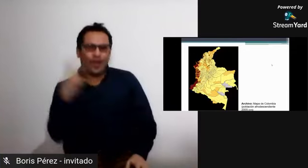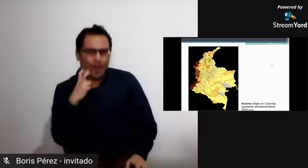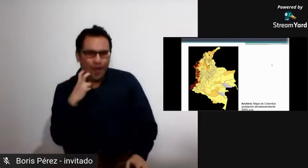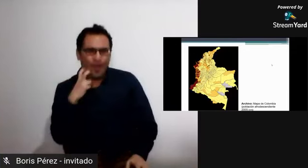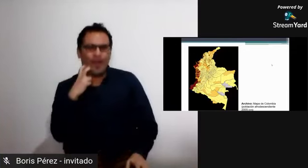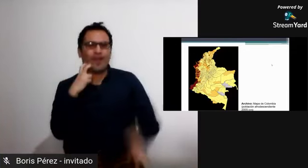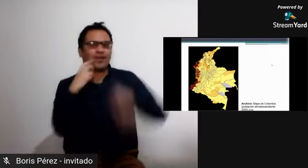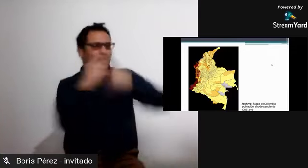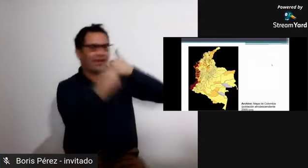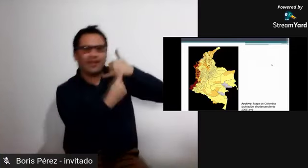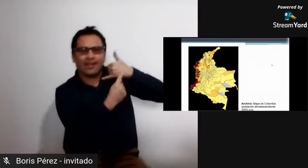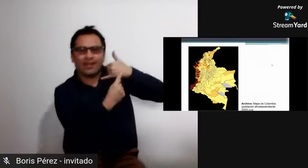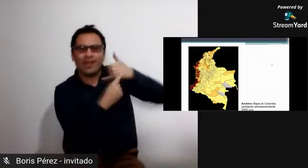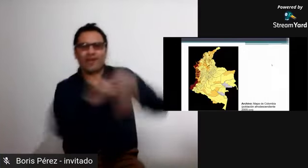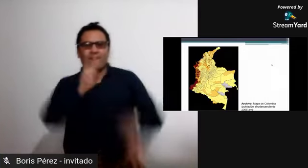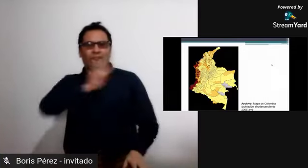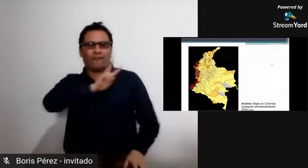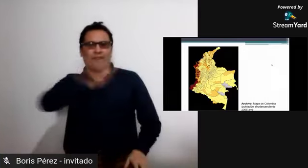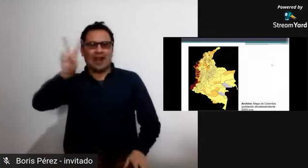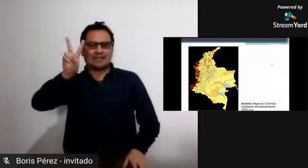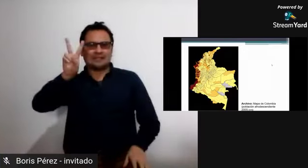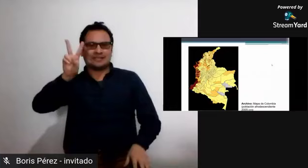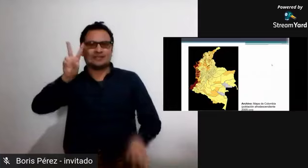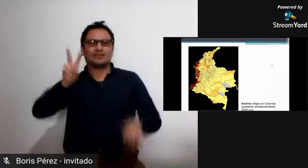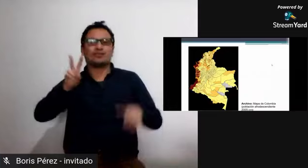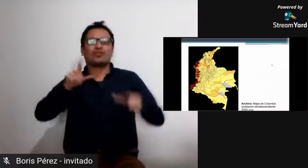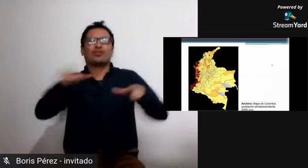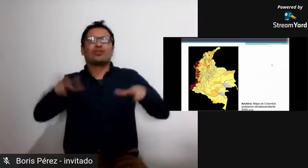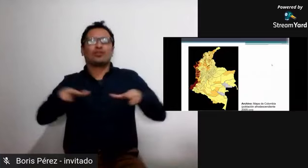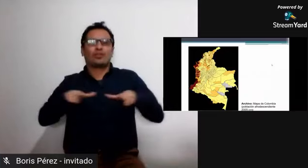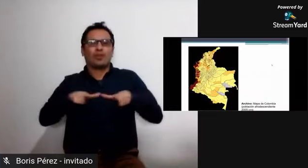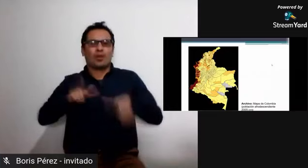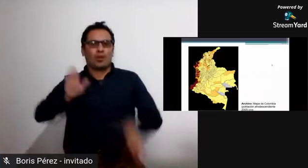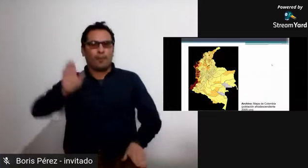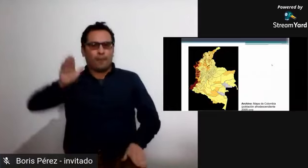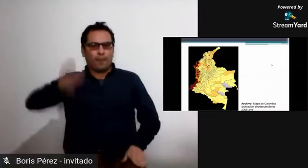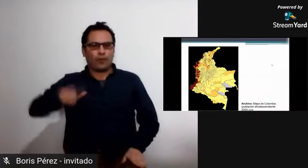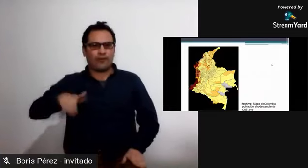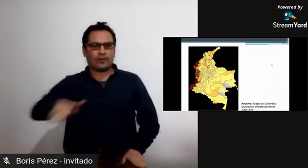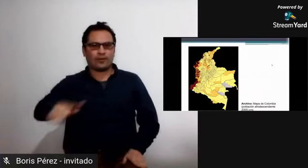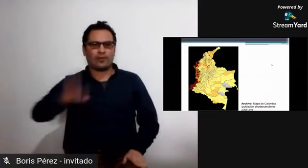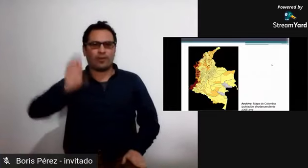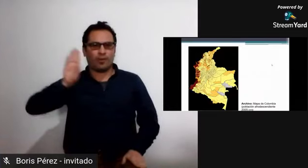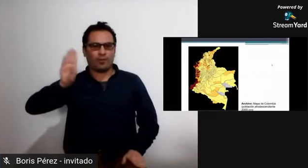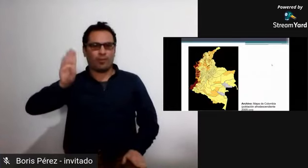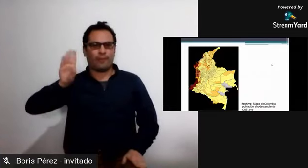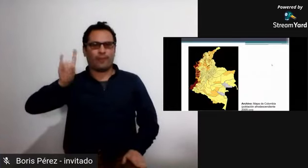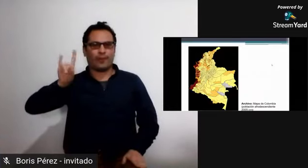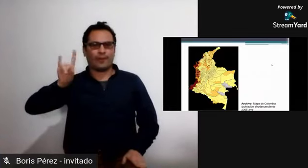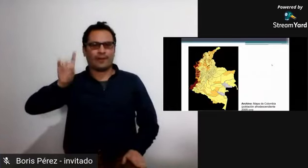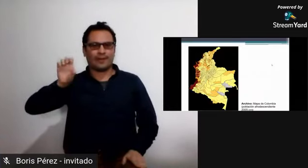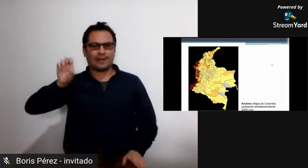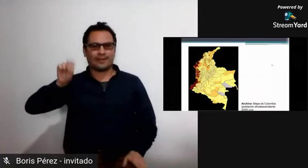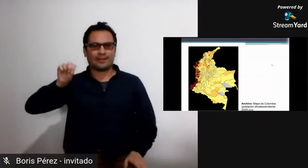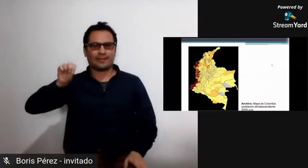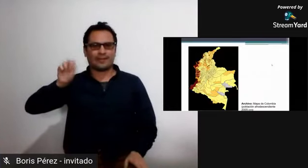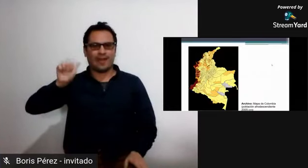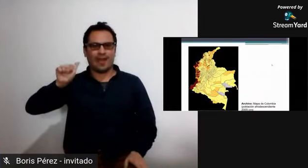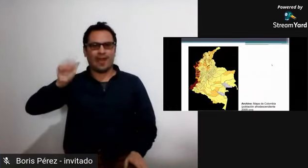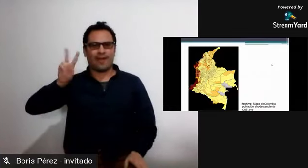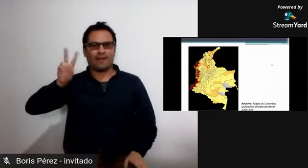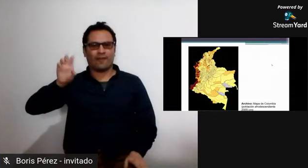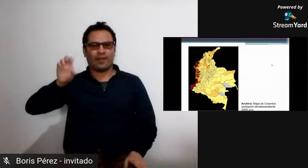el color que está sombreado el color vino tinto es representa toda esa zona geográfica en donde se empezaron